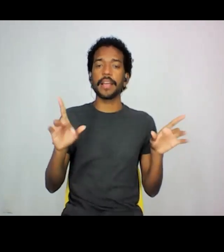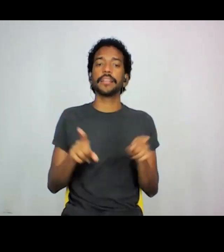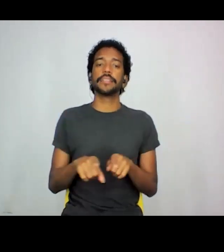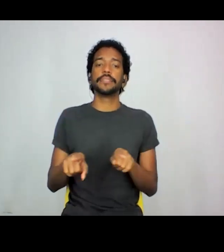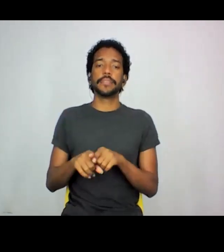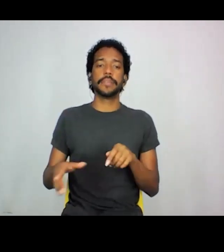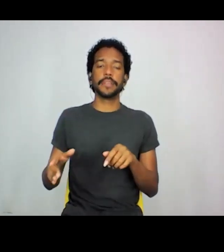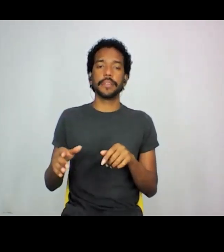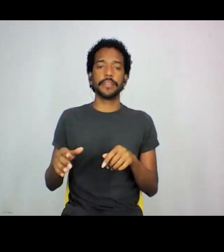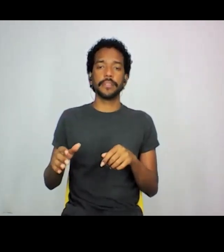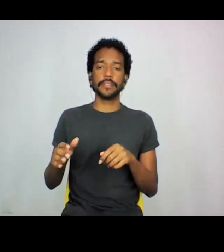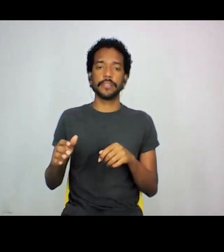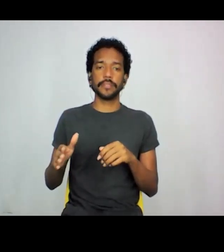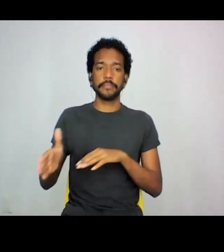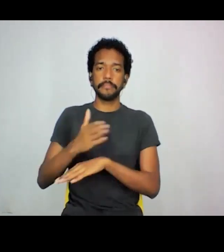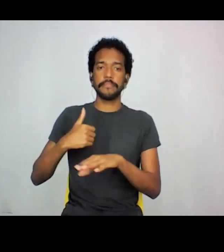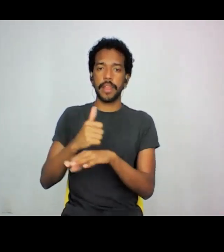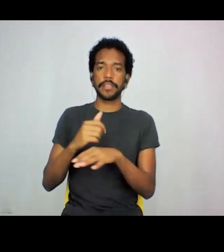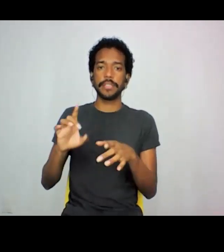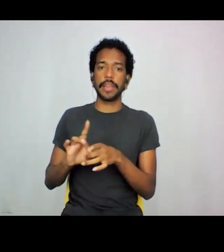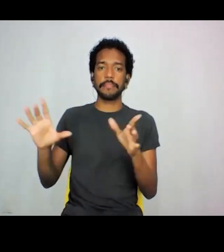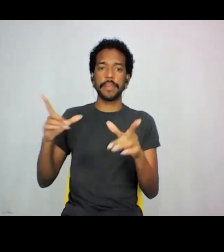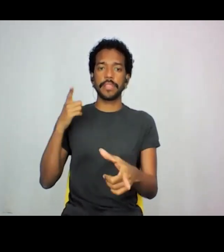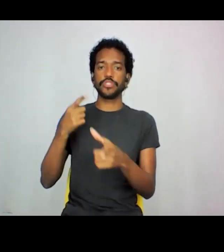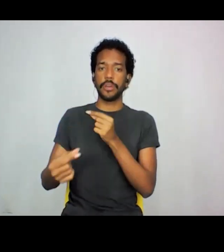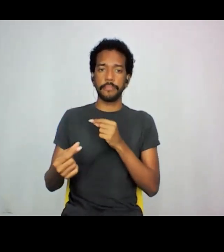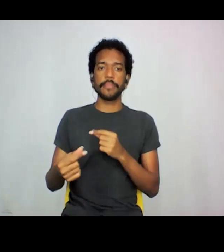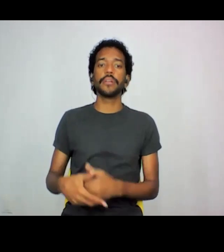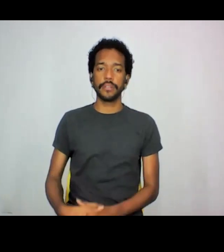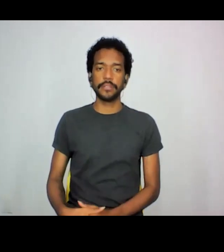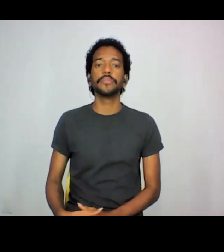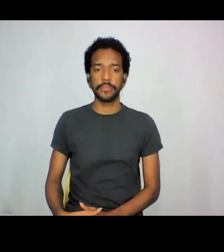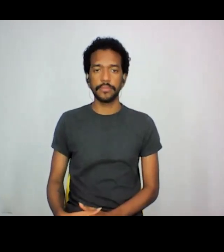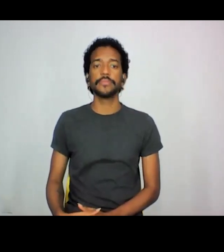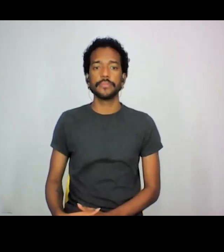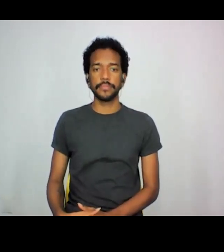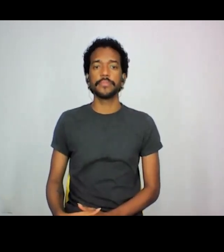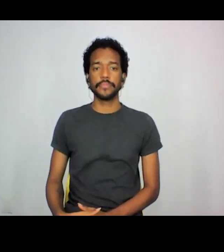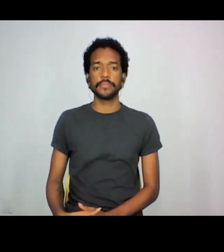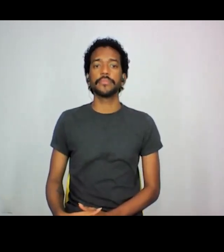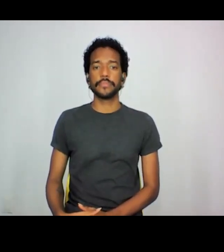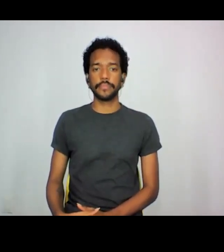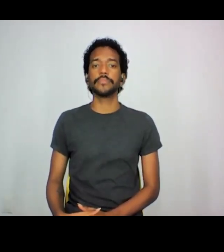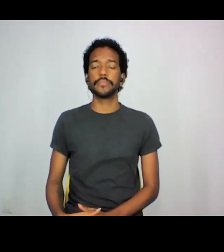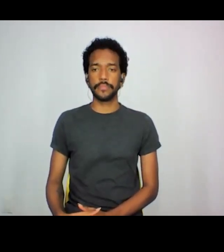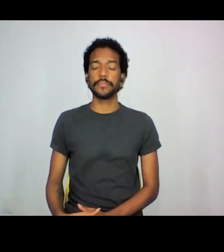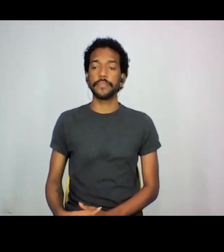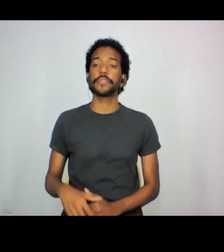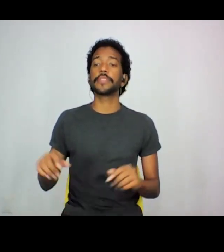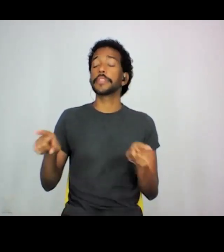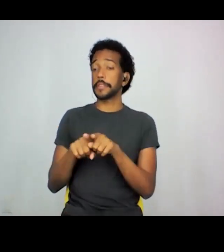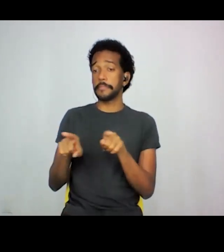da Liberdade, é, Praça da Liberdade, Japão, e, bem recentemente, foi incluído a África, né,